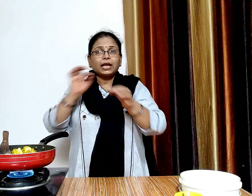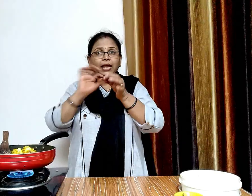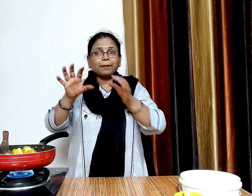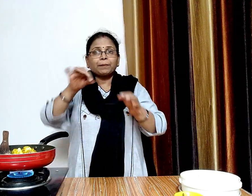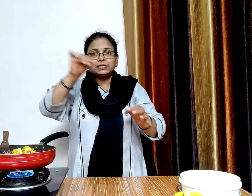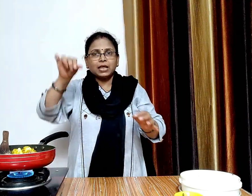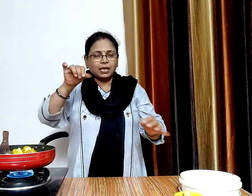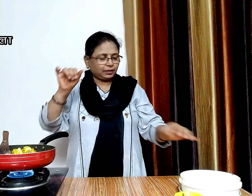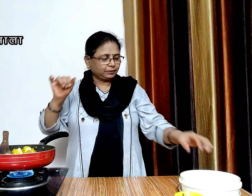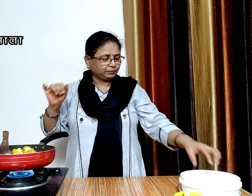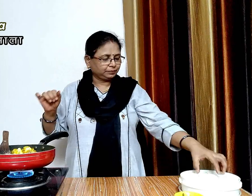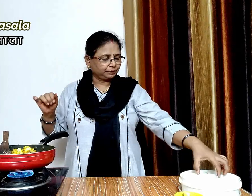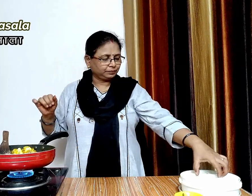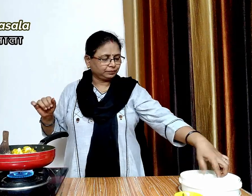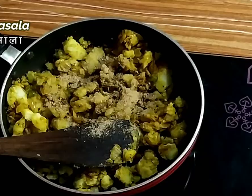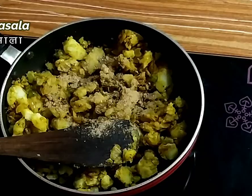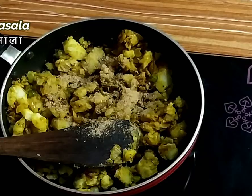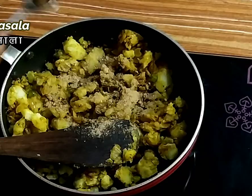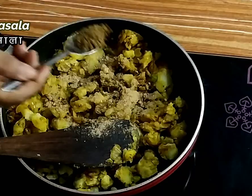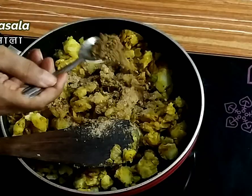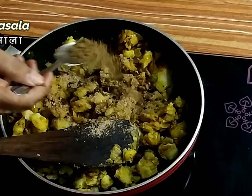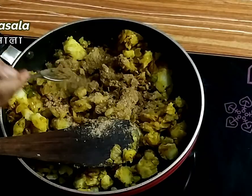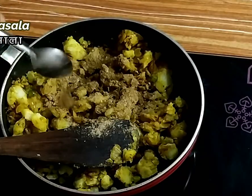और एक चमच गरम मसाला डाल कर मिला लेंगे